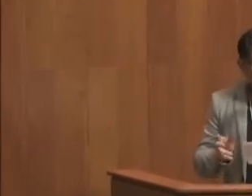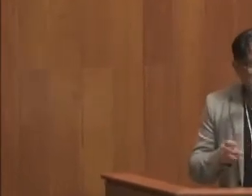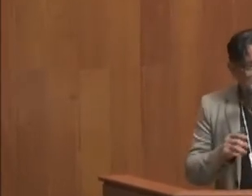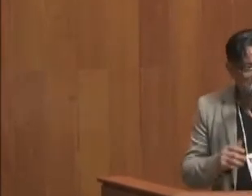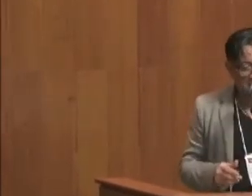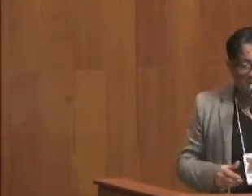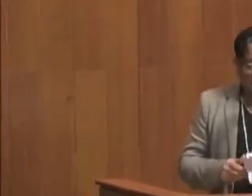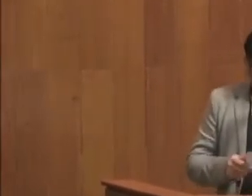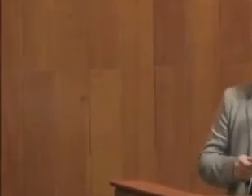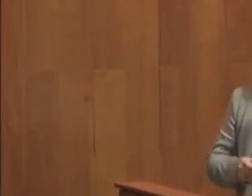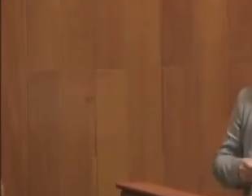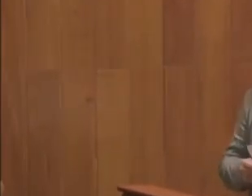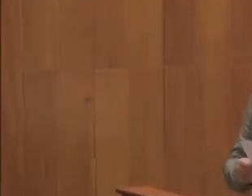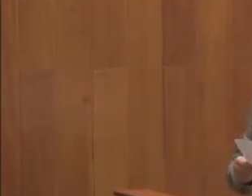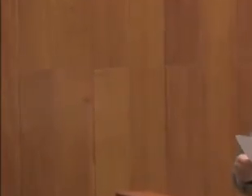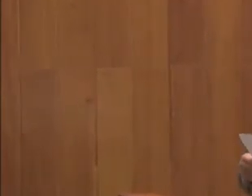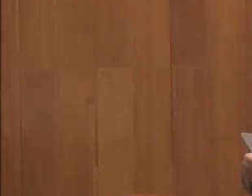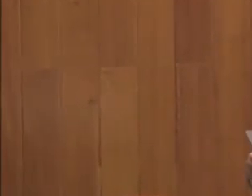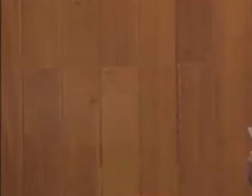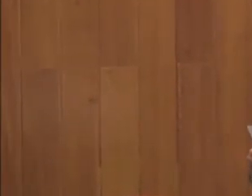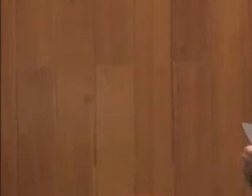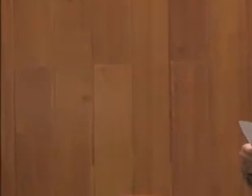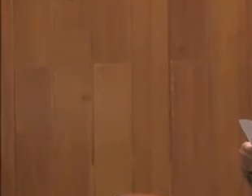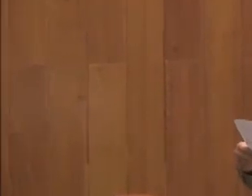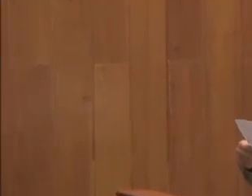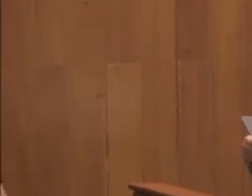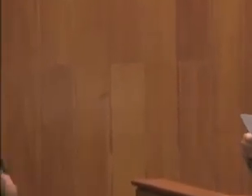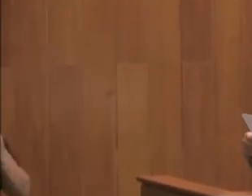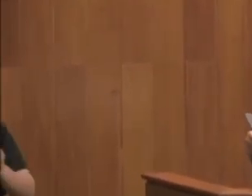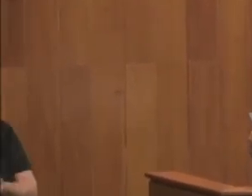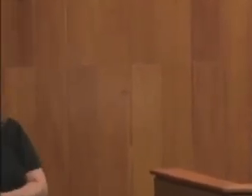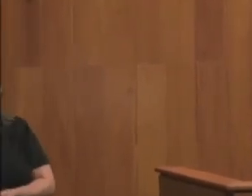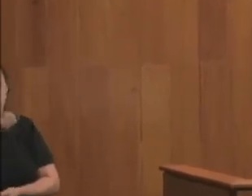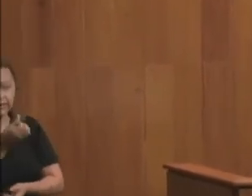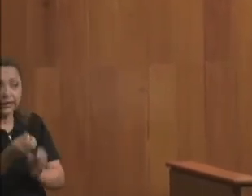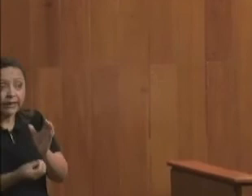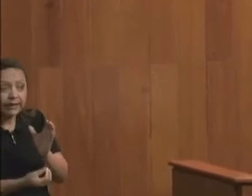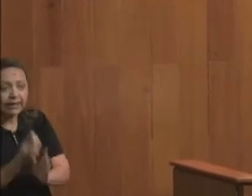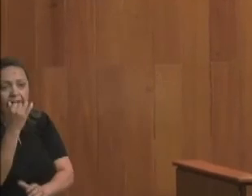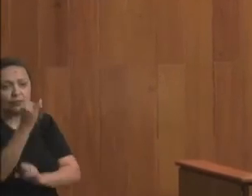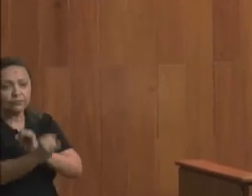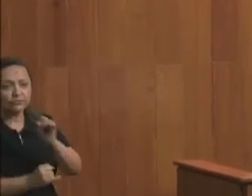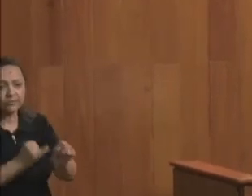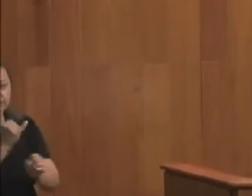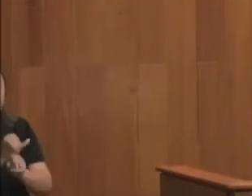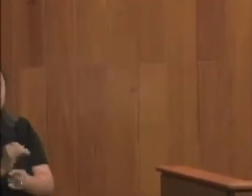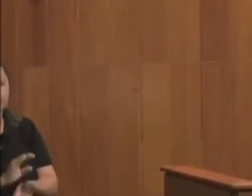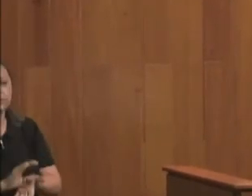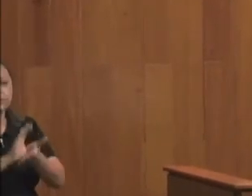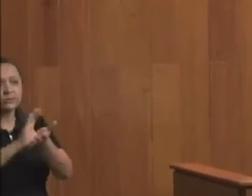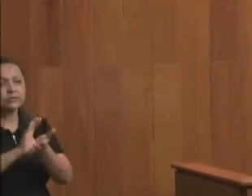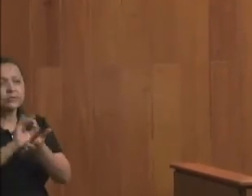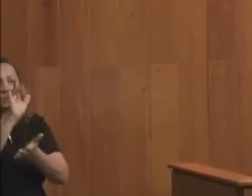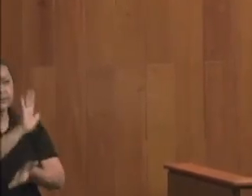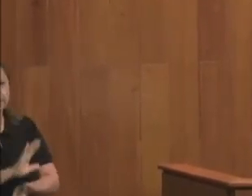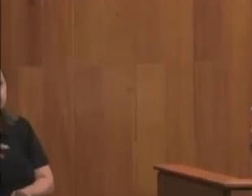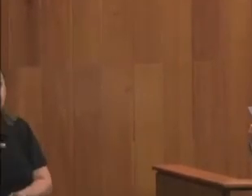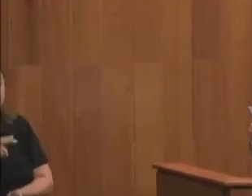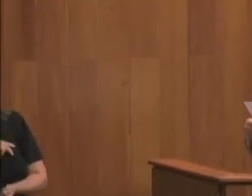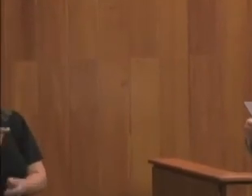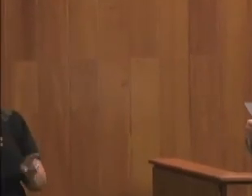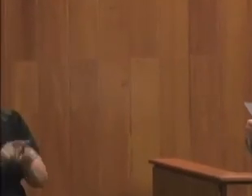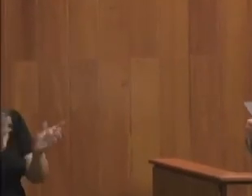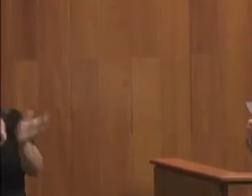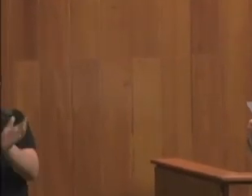relatoria só tinha cinco, mas já chegou aqui a sexta. Criar, no site do CNMP, banco de